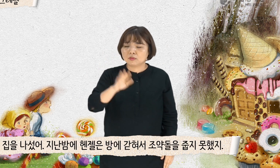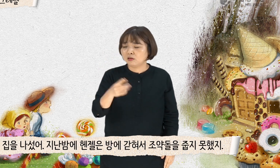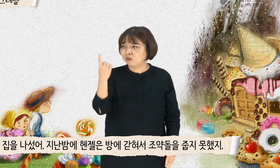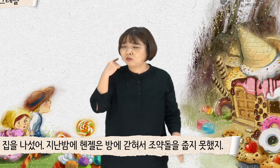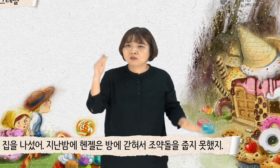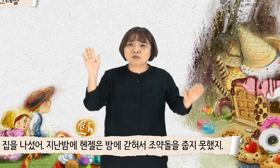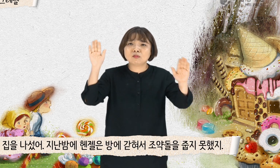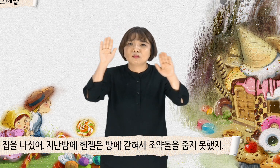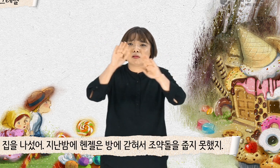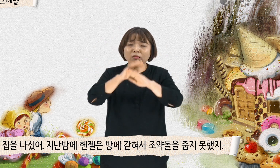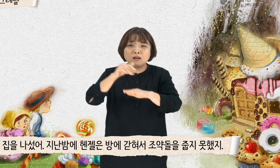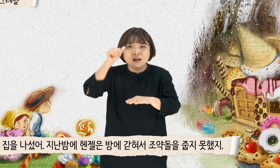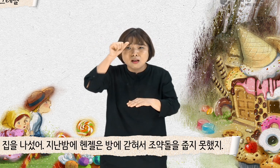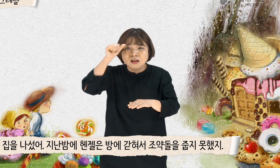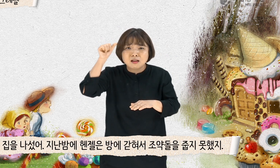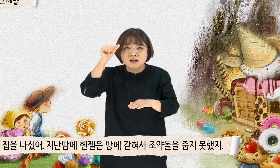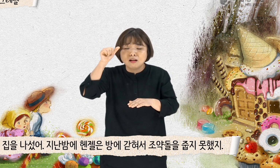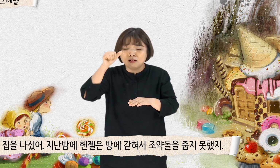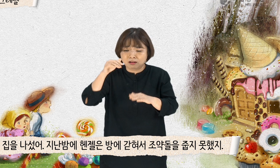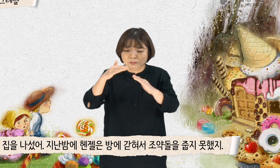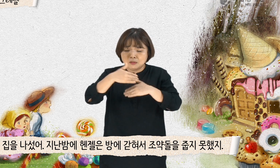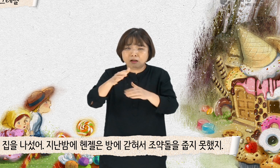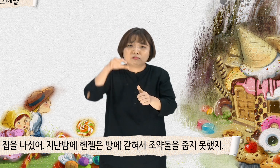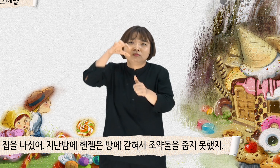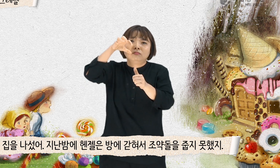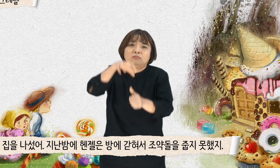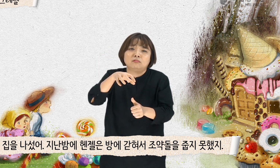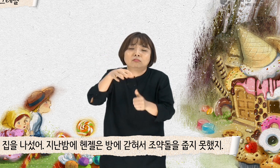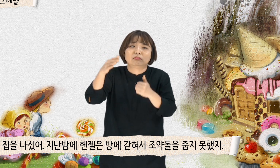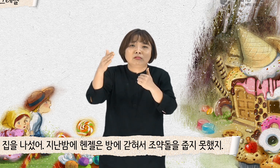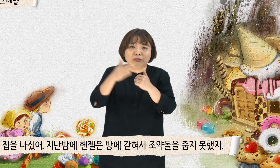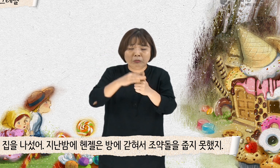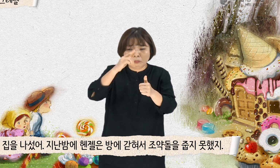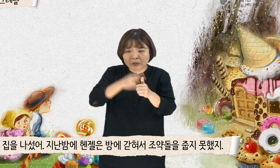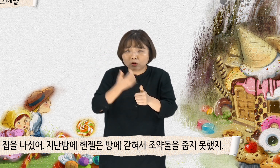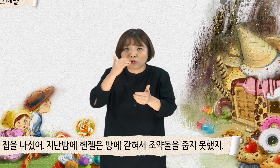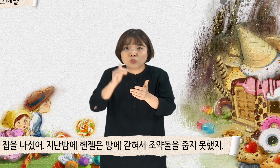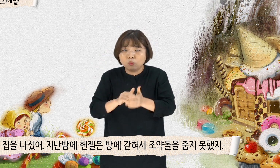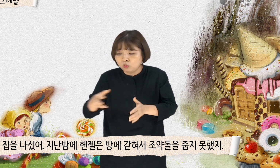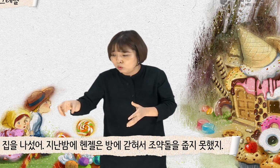지난 밤에 핸젤은 방에 갇혀서 조약돌을 줍지 못했지.